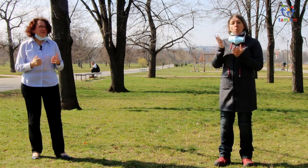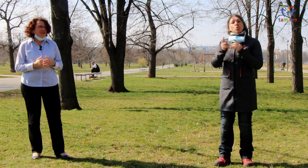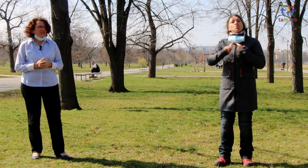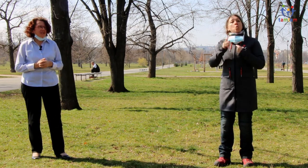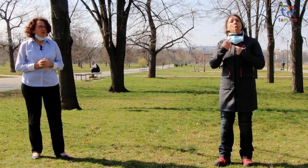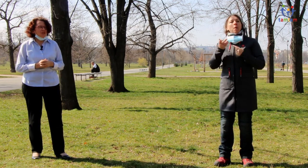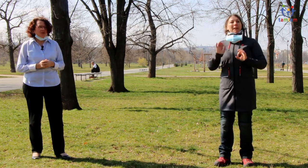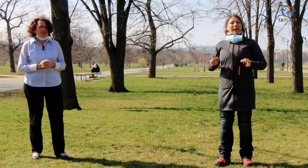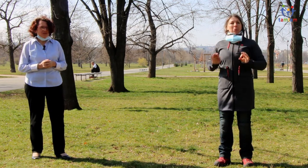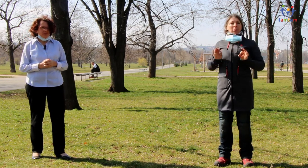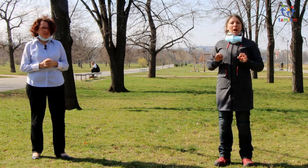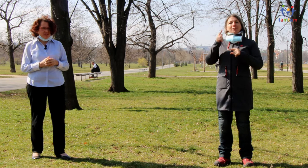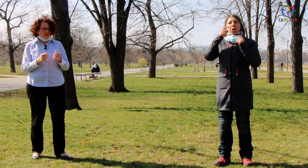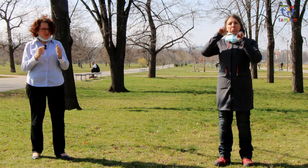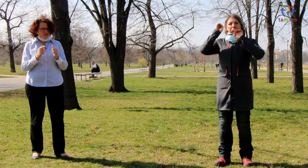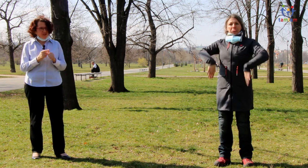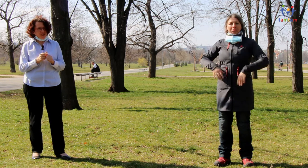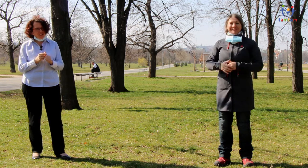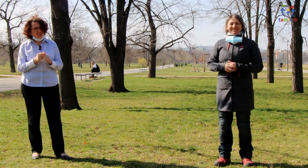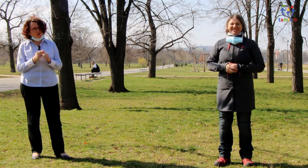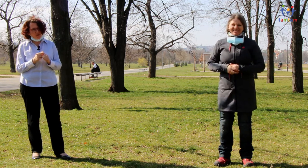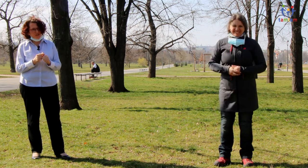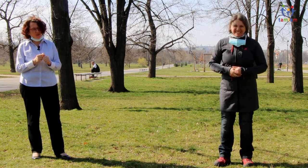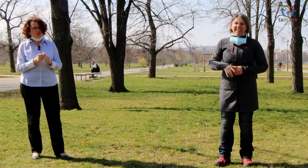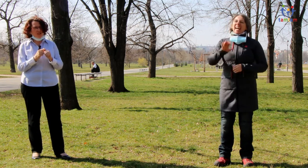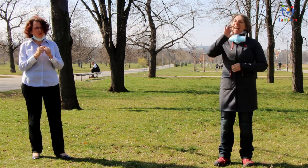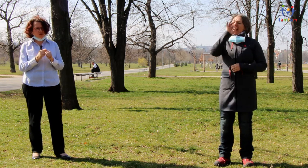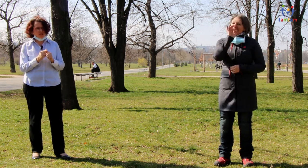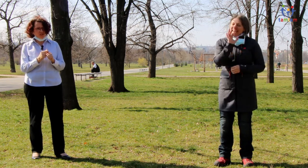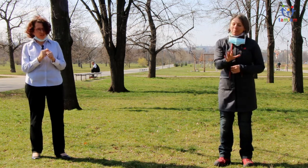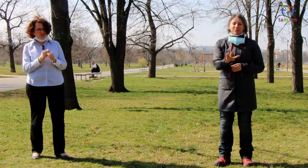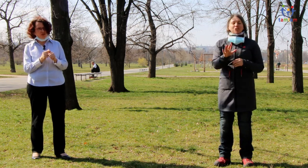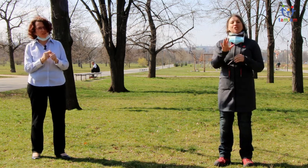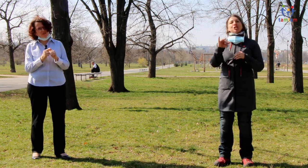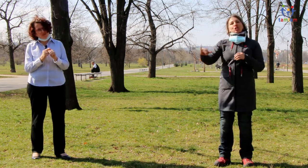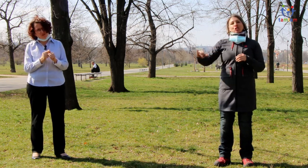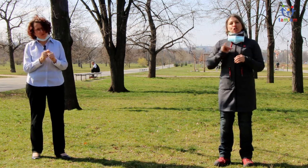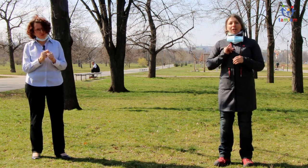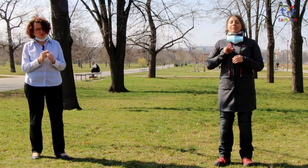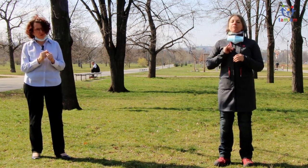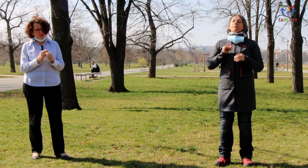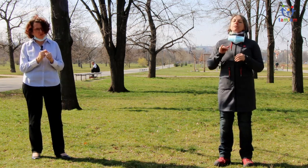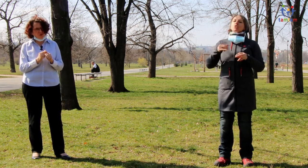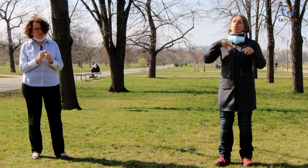Je potřeba si vyhradit na to část, kdy bude jednoznačně řečeno, teď se věnujeme škole